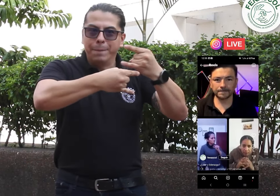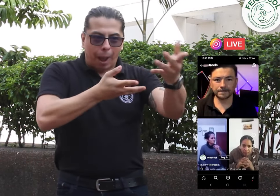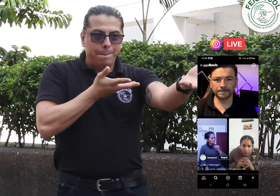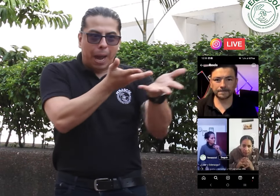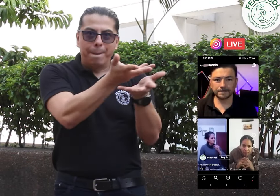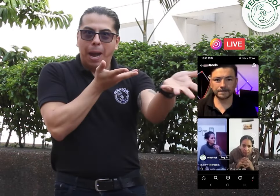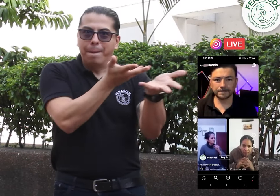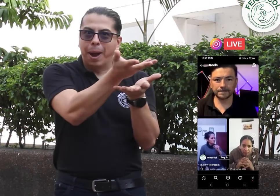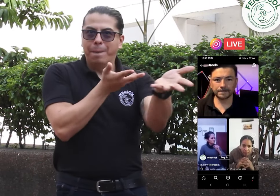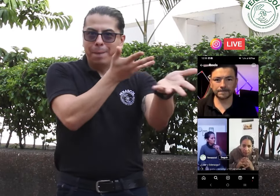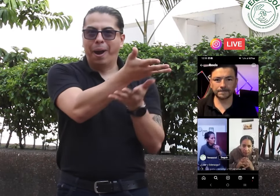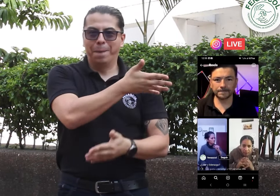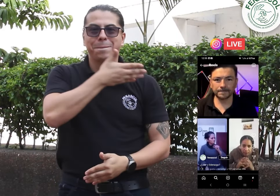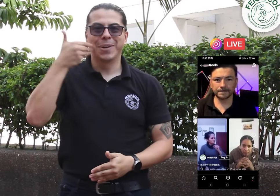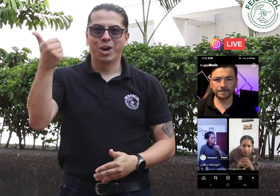diálogos dando un mejor proceso.